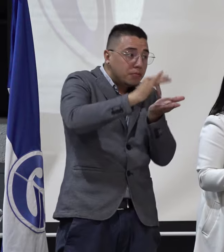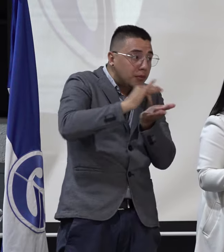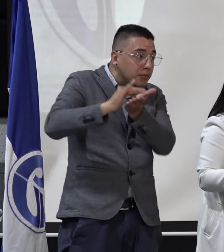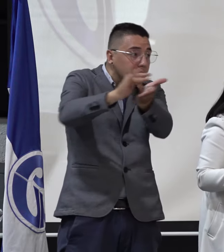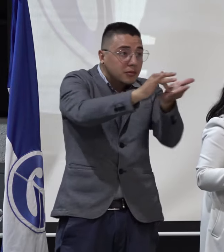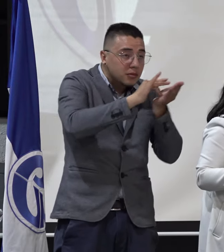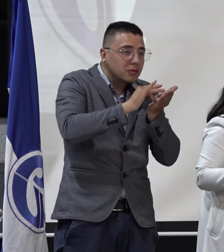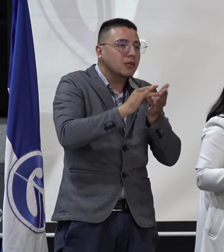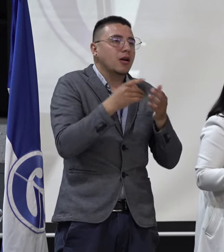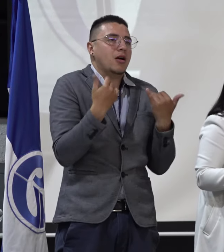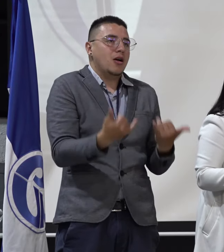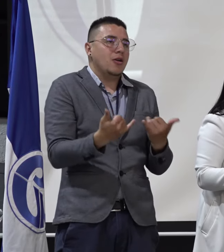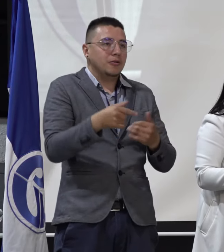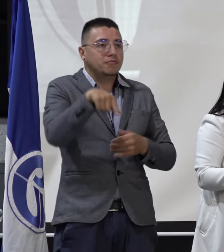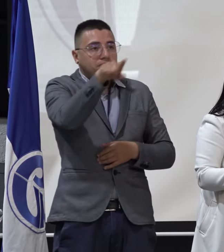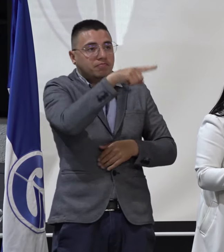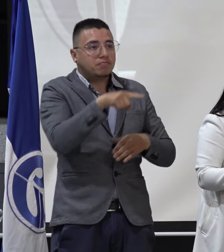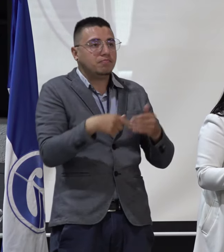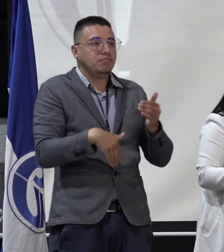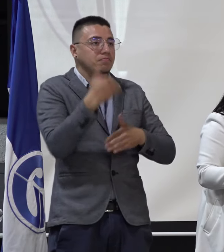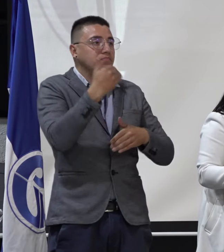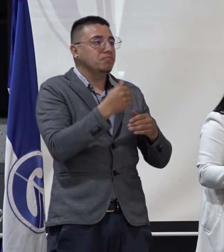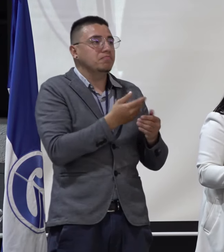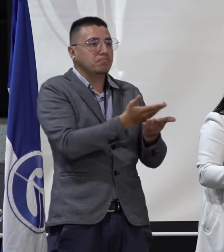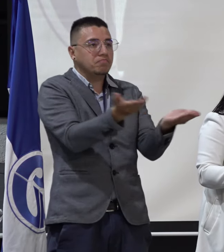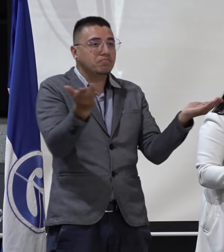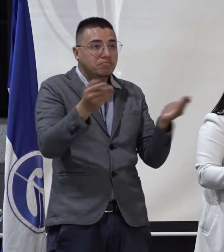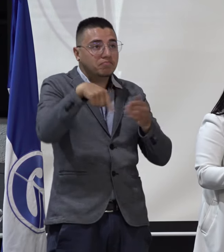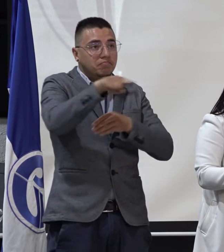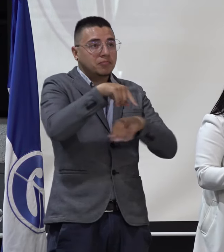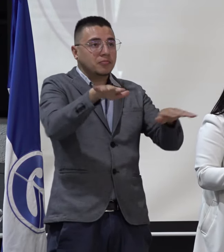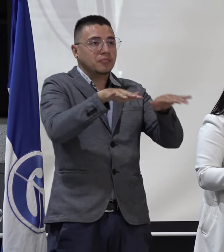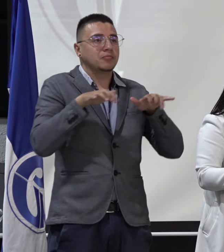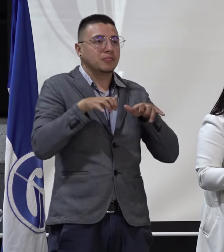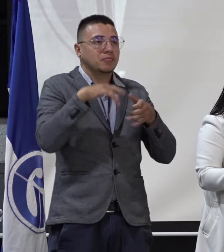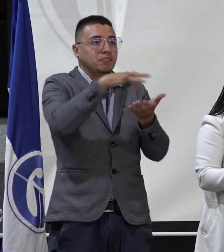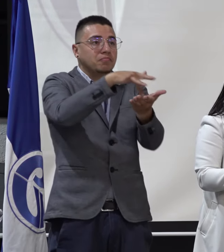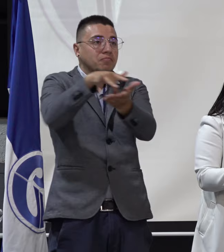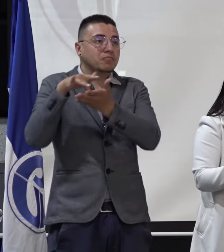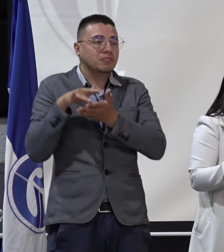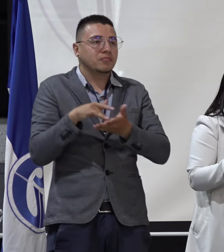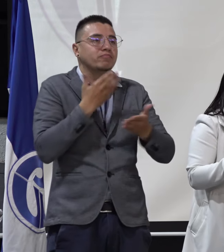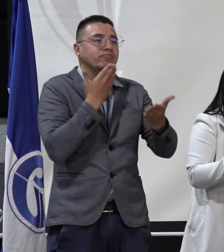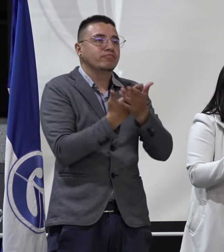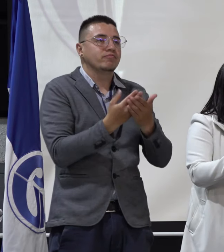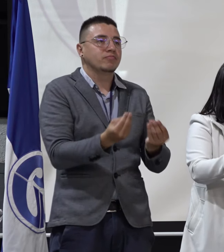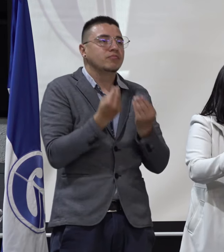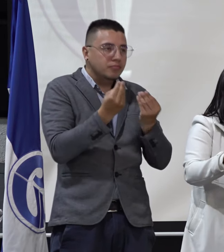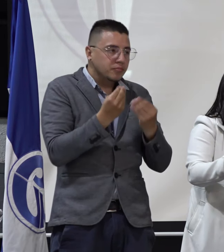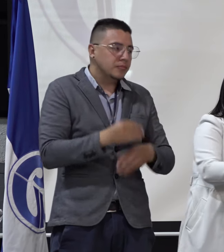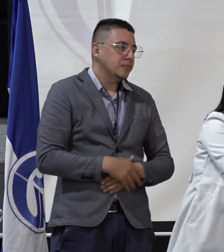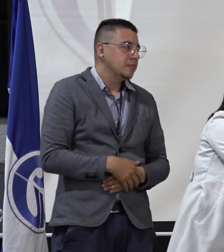quedan entonces habilitadas todas las fórmulas que se postularon en la Asamblea Nacional de Egresados. Muchas gracias.